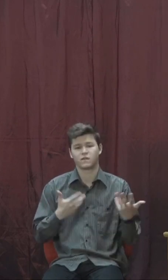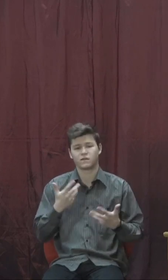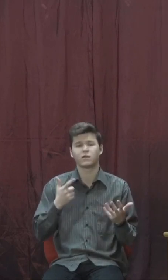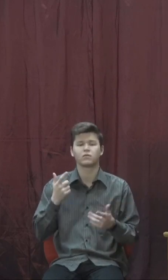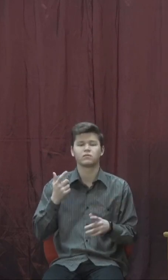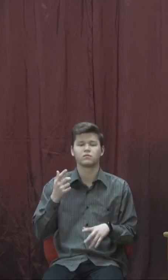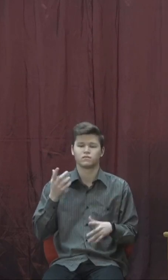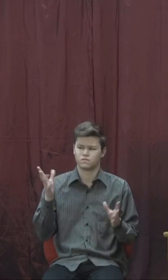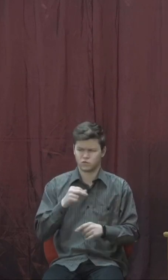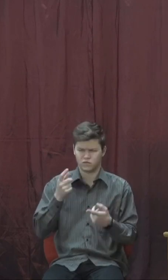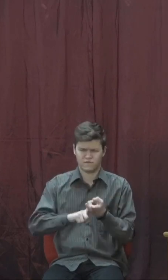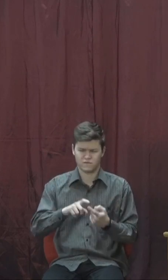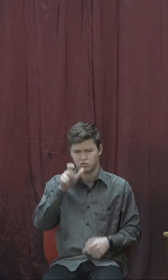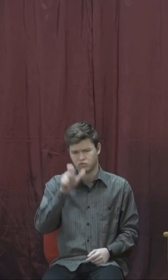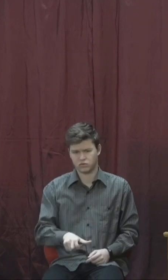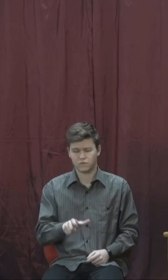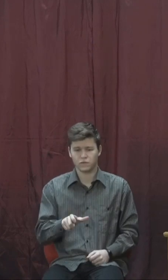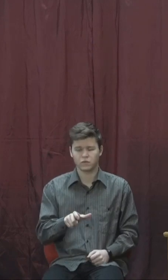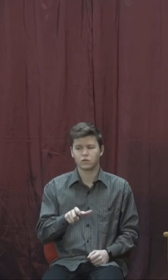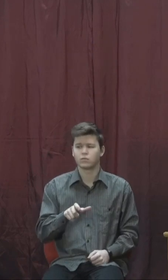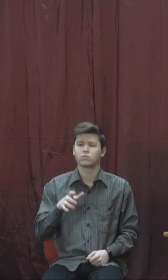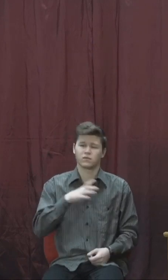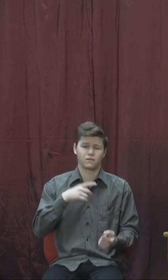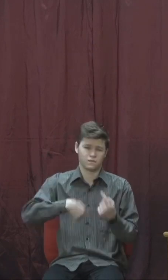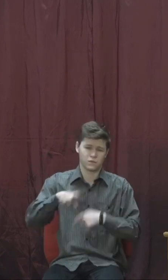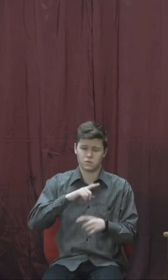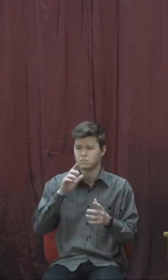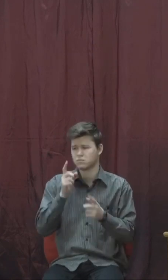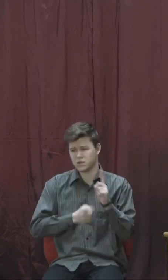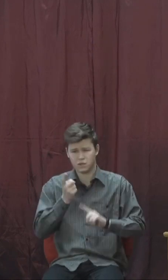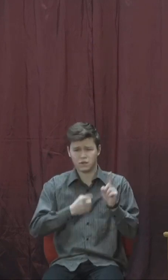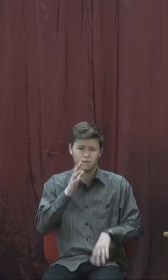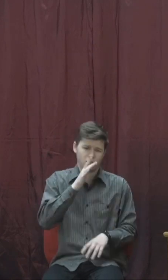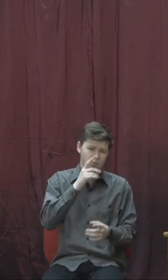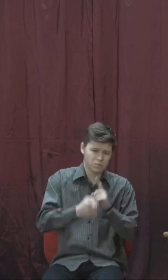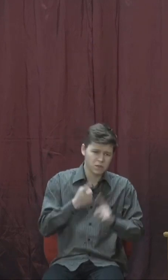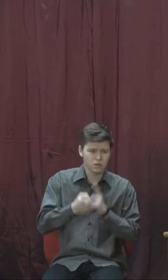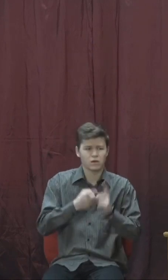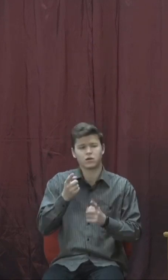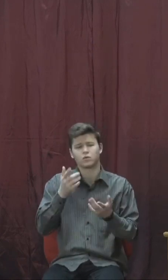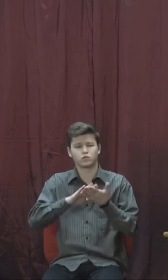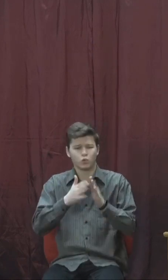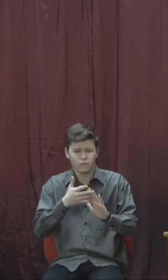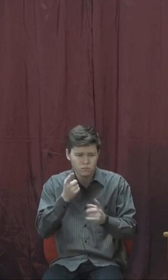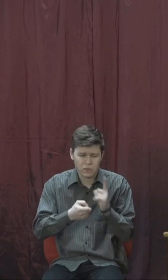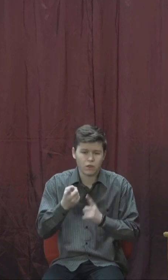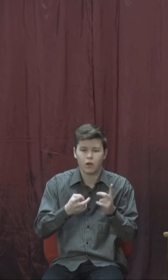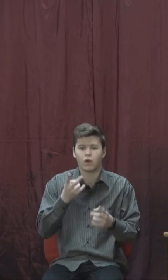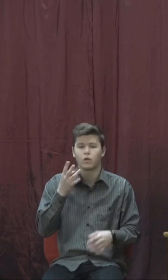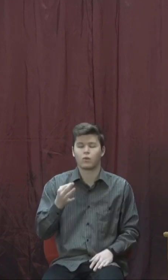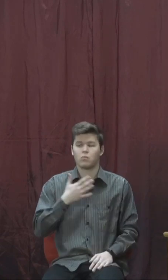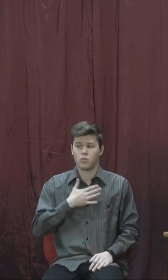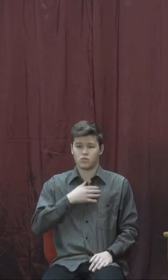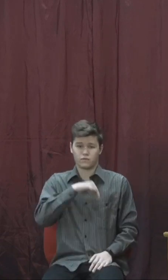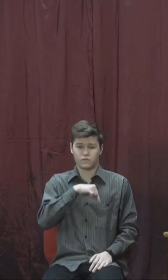налаштовую. Зовнішнє буває, міняється, змінюється час, змінюються умови, а як налаштоване